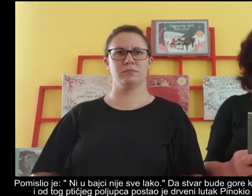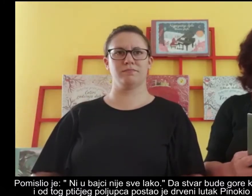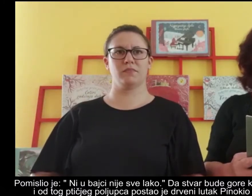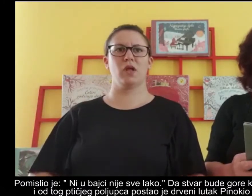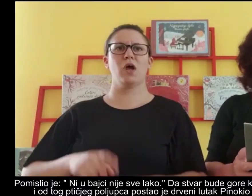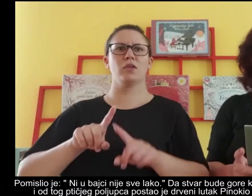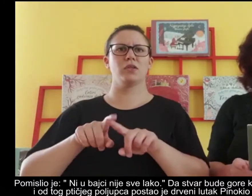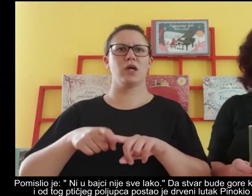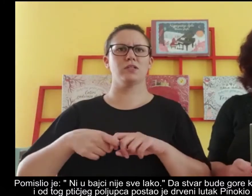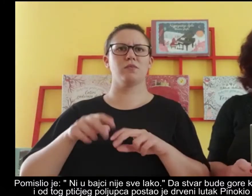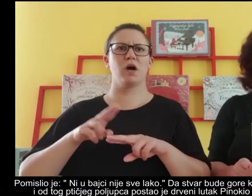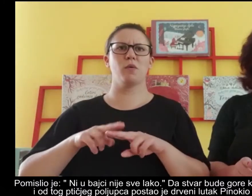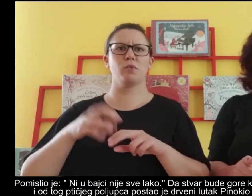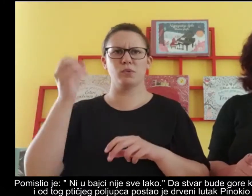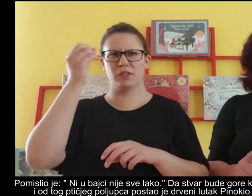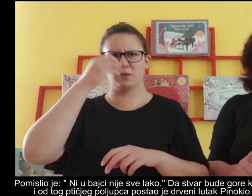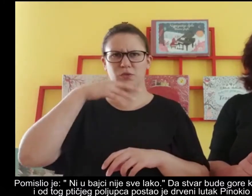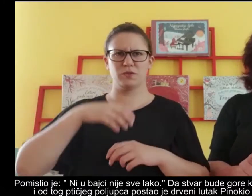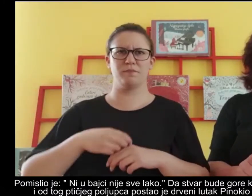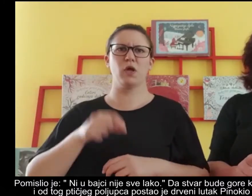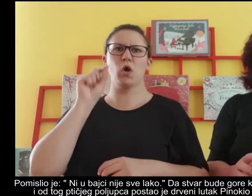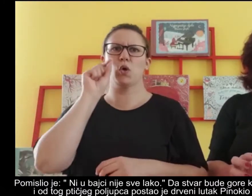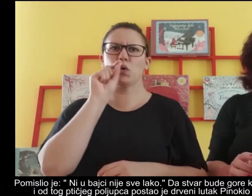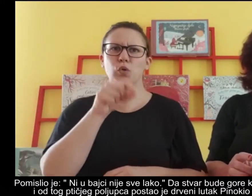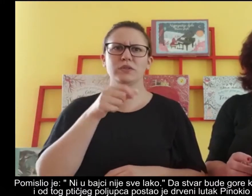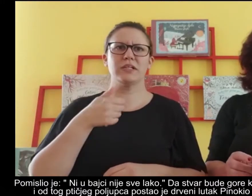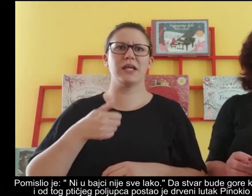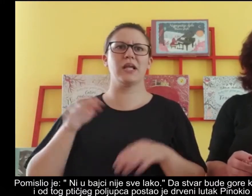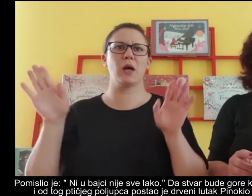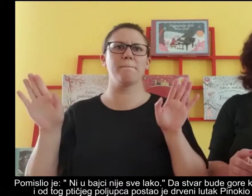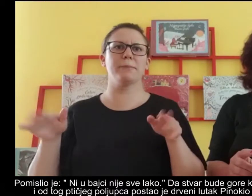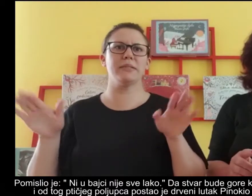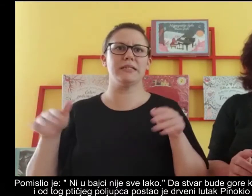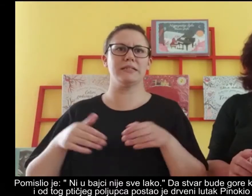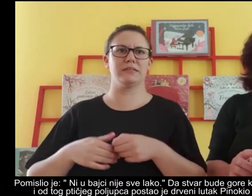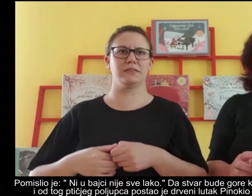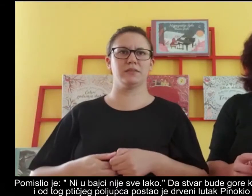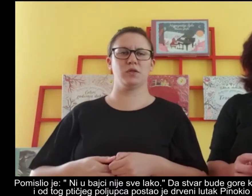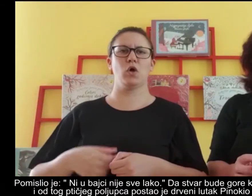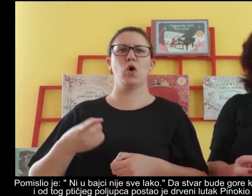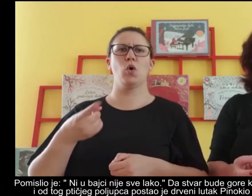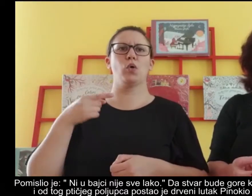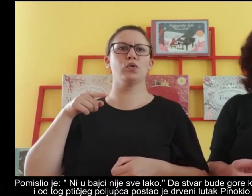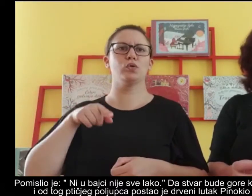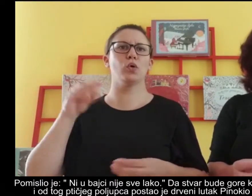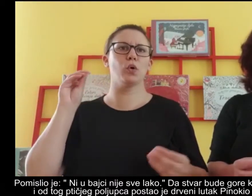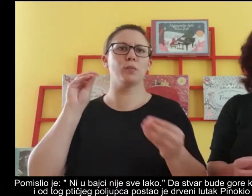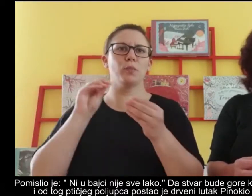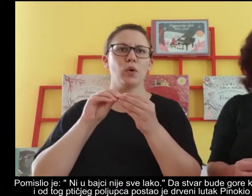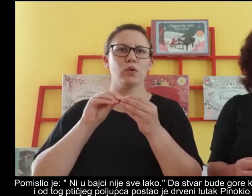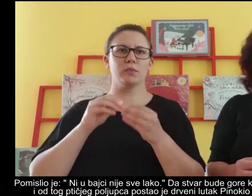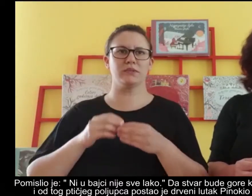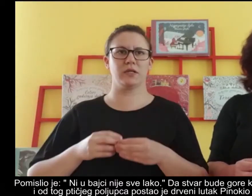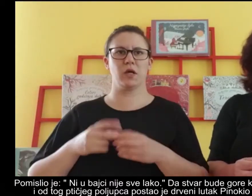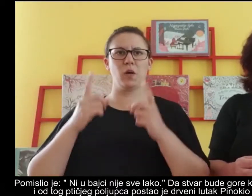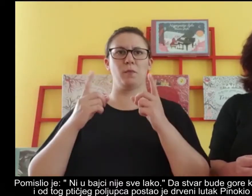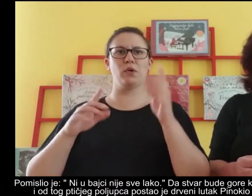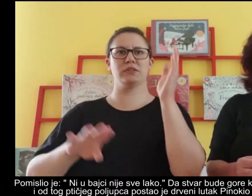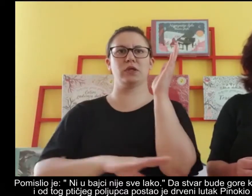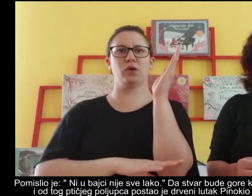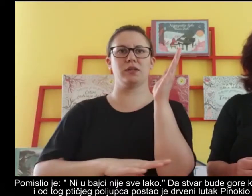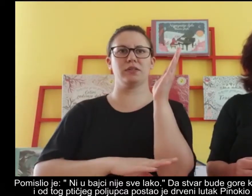Da stvar bude gora, ključnula ga je jedna ptica i od tog ptičeg poljubca